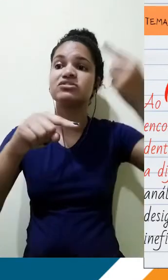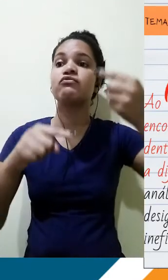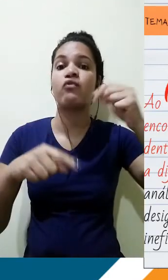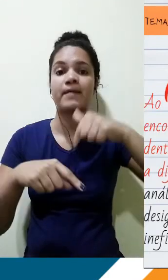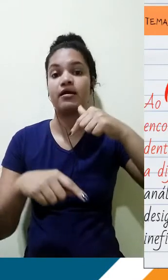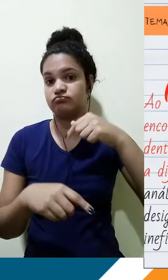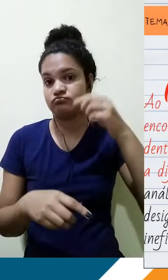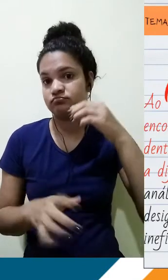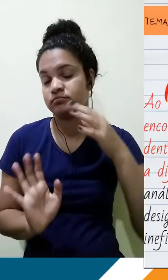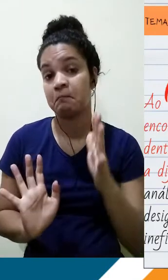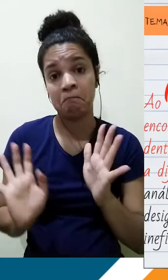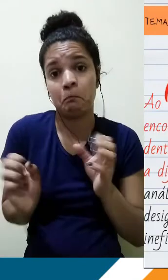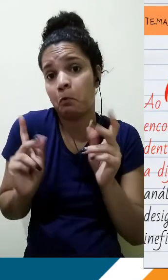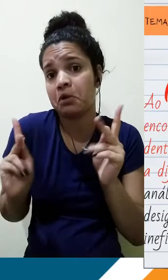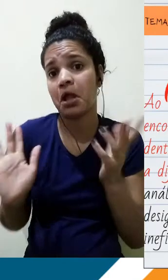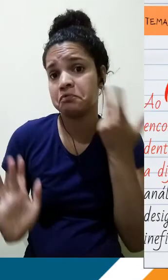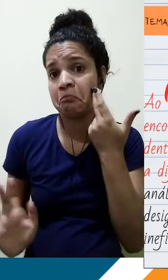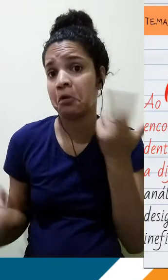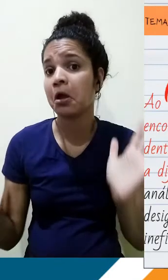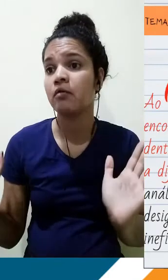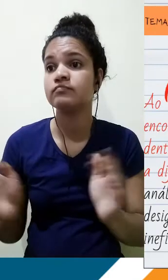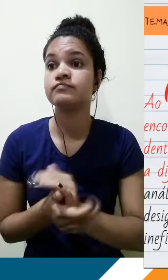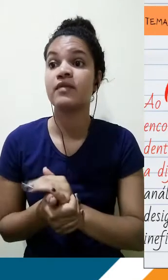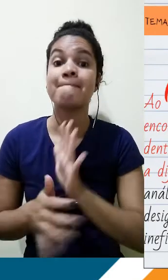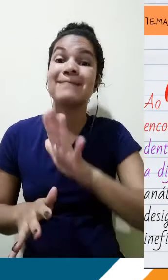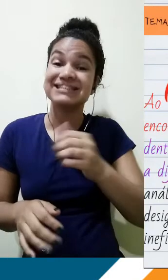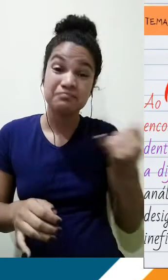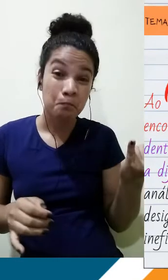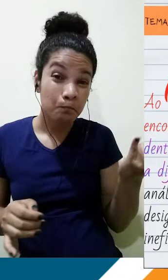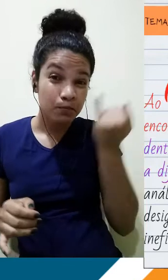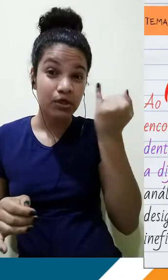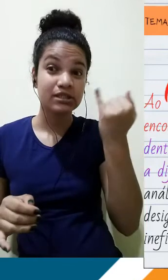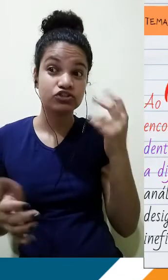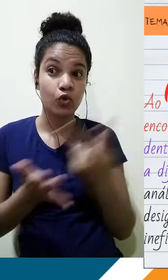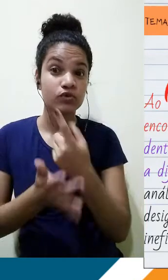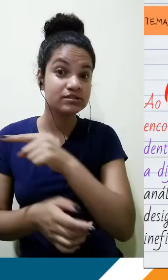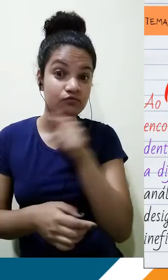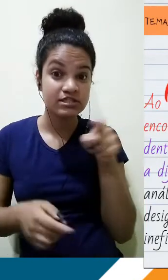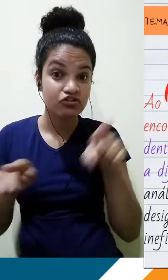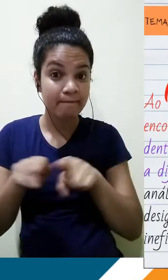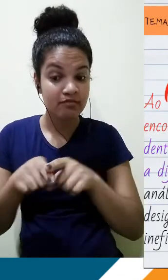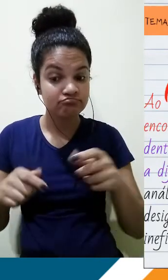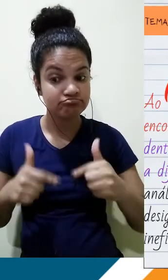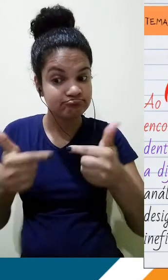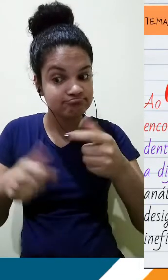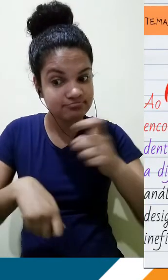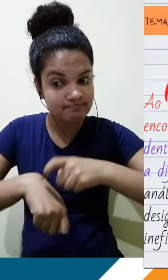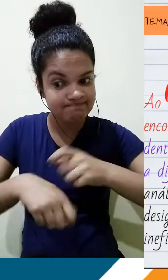ponto crucial que vai acontecer nessa redação, que é fundamental que aconteça na de vocês também. Que é o processo da problematização. Aquele momento em que